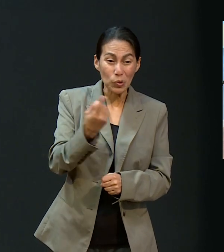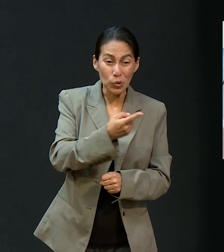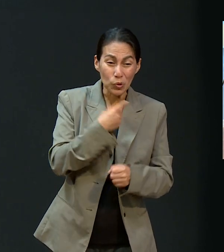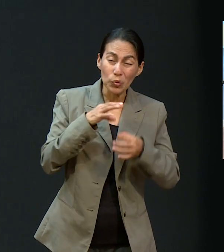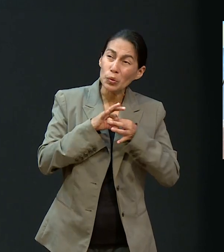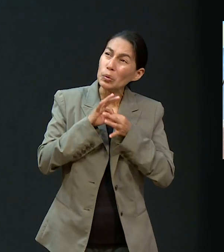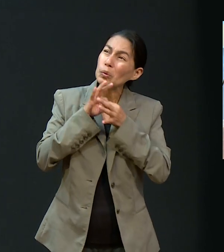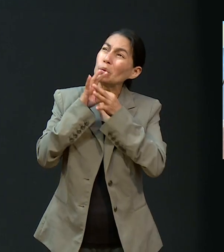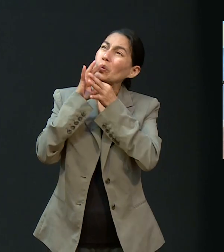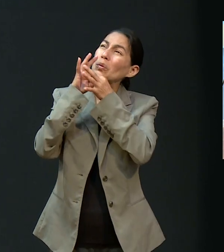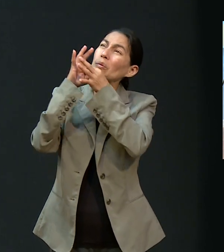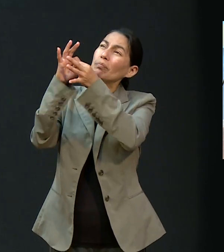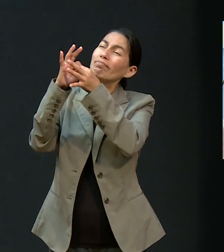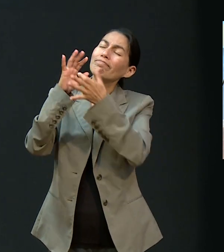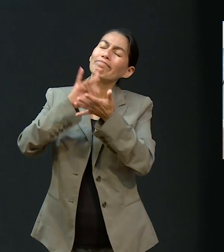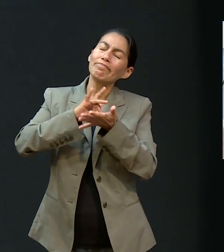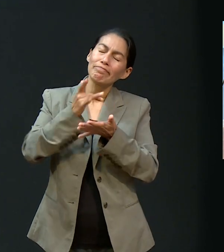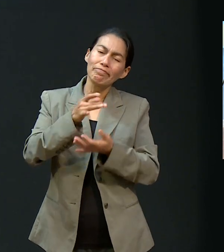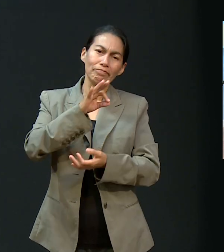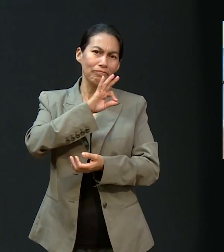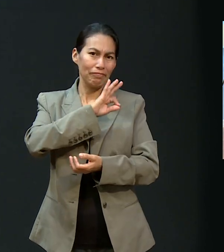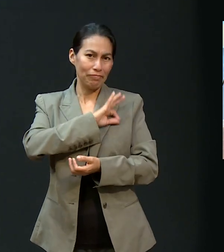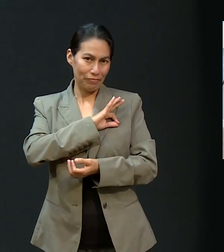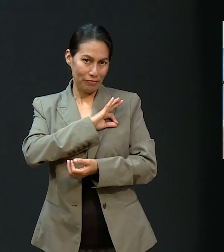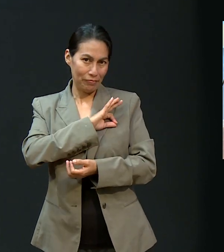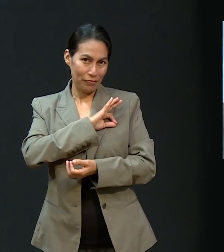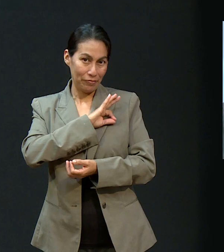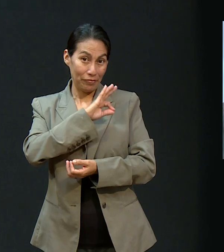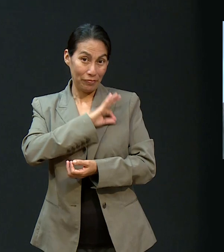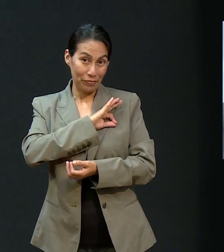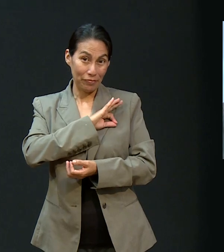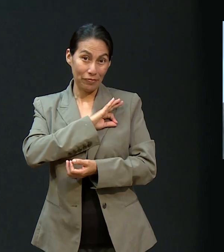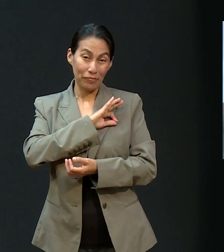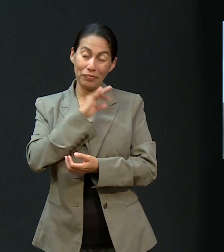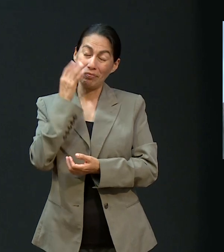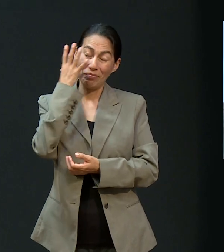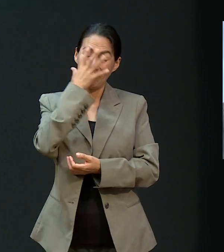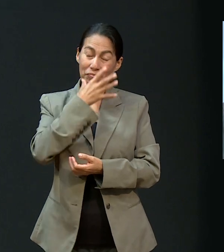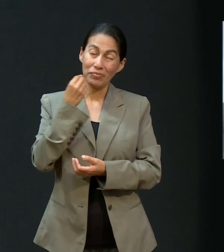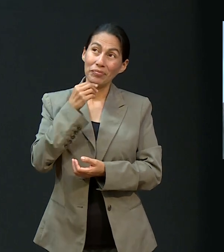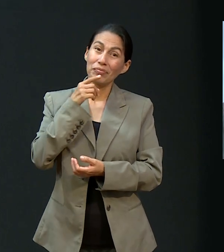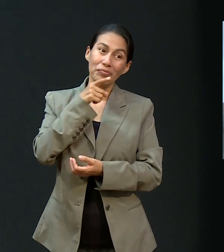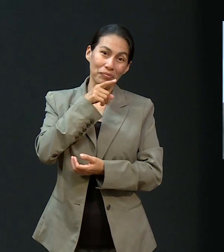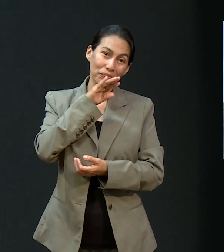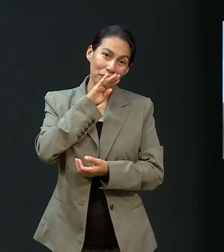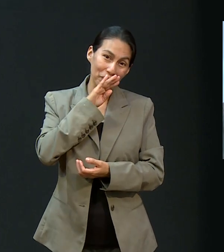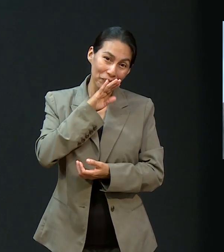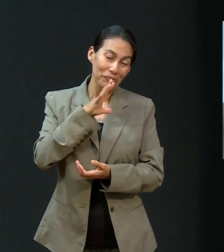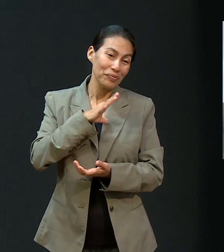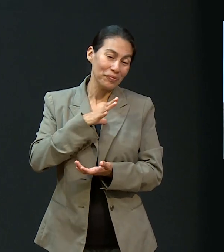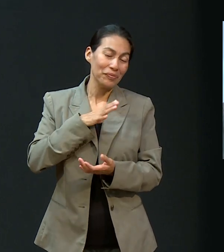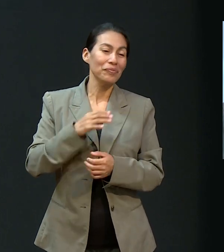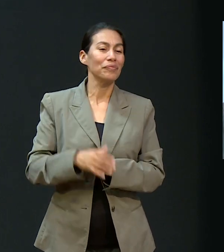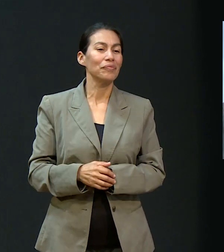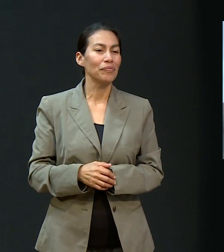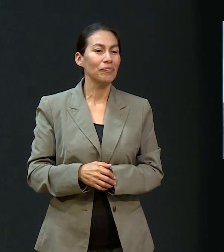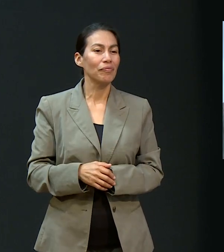vencedores por medio de la fe. Esa fe maravillosa que tu madre tiene. Y que te lo ha,